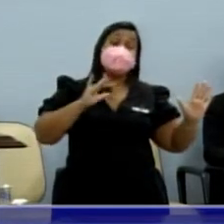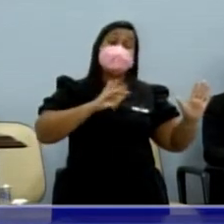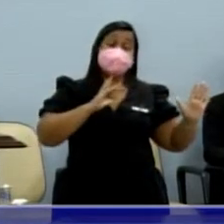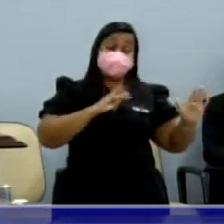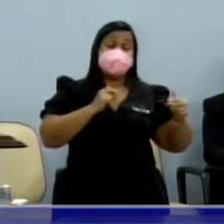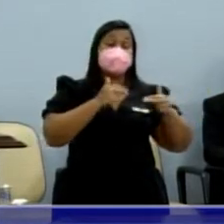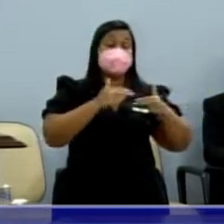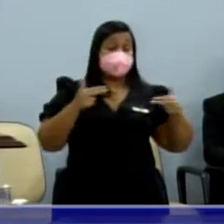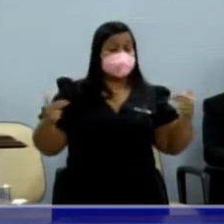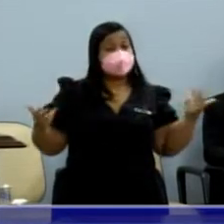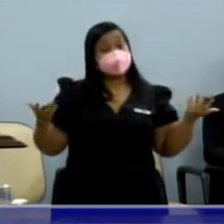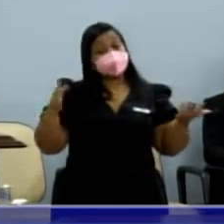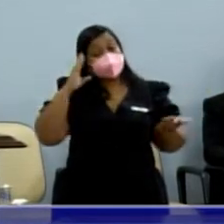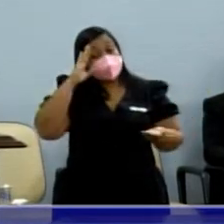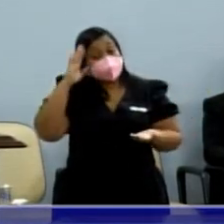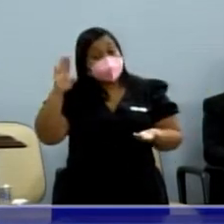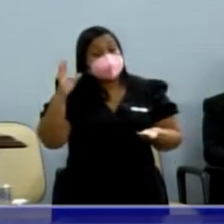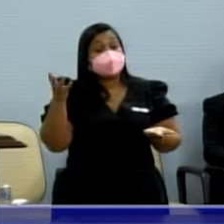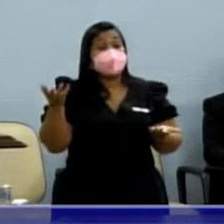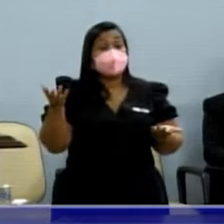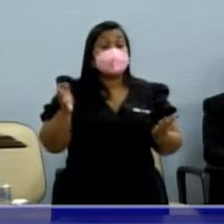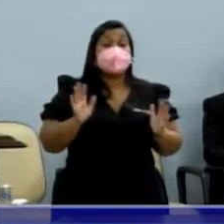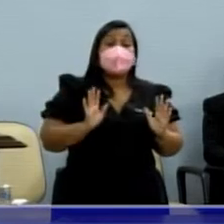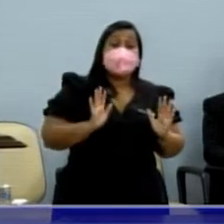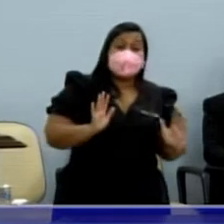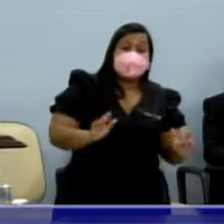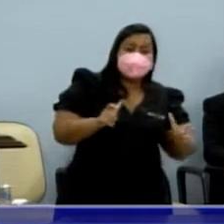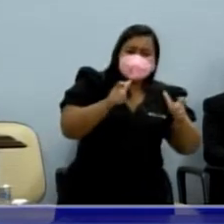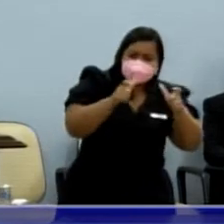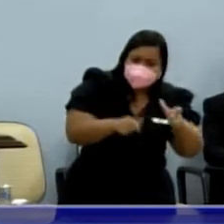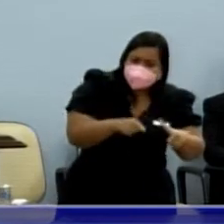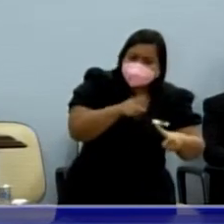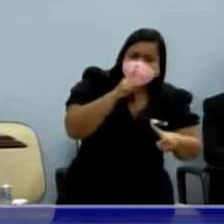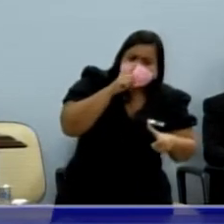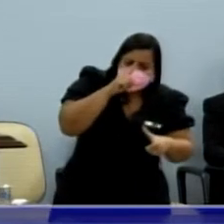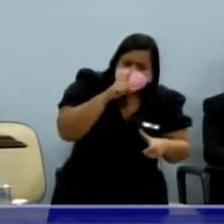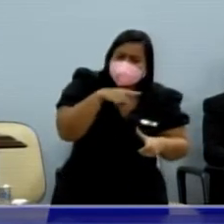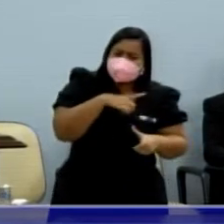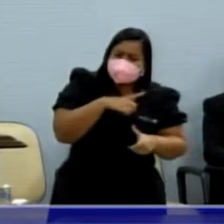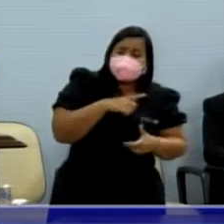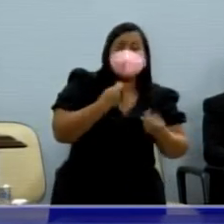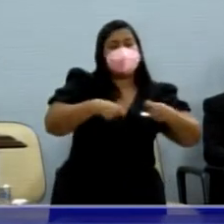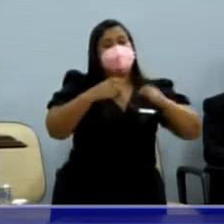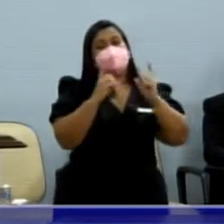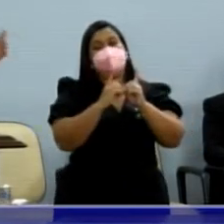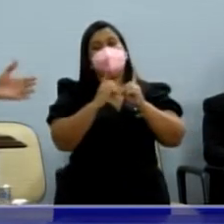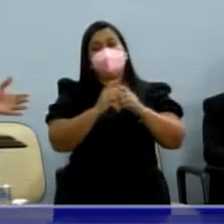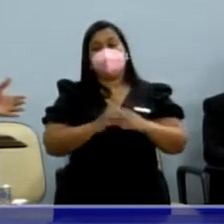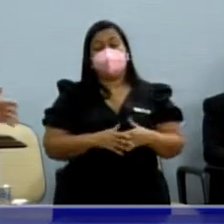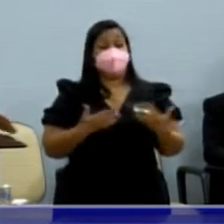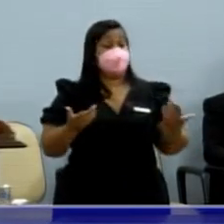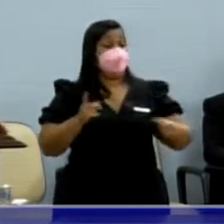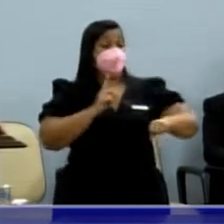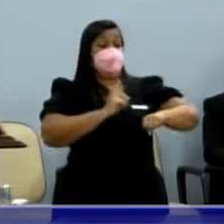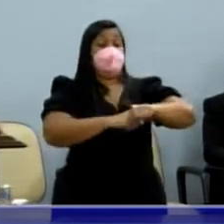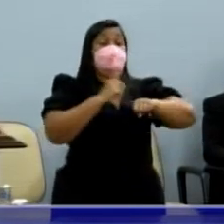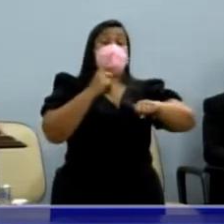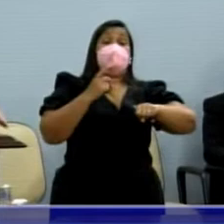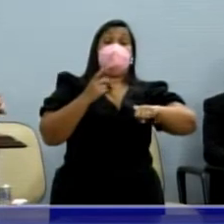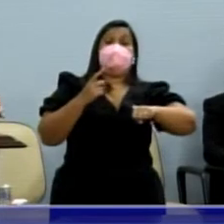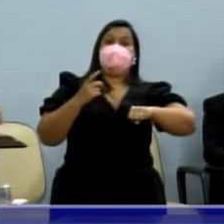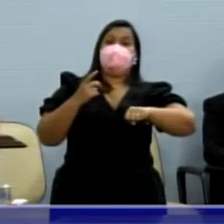tem casos pontuais, mas a partir do momento que o local é perigoso, tem que atender. Então, na hora da gente